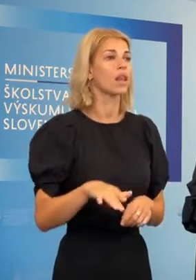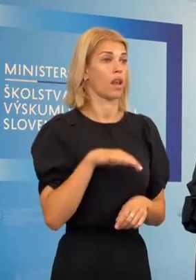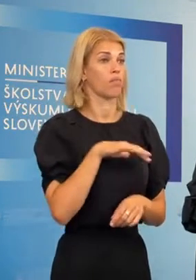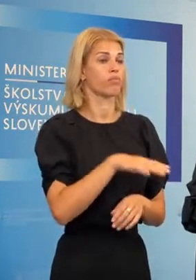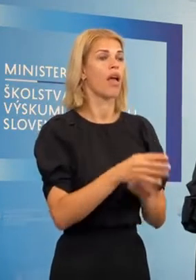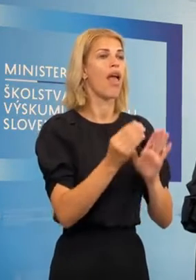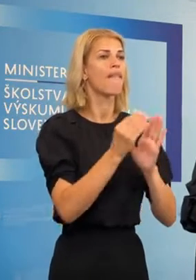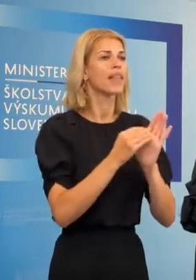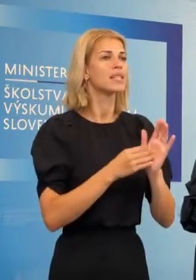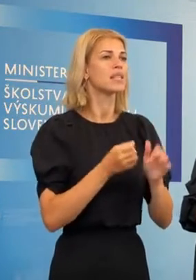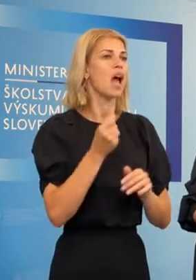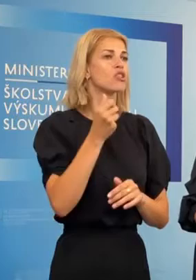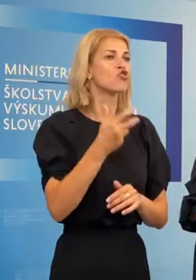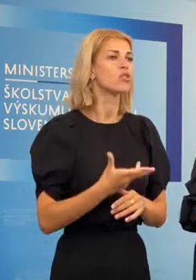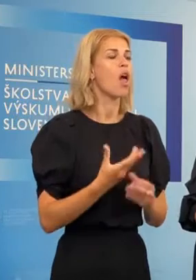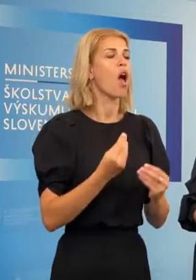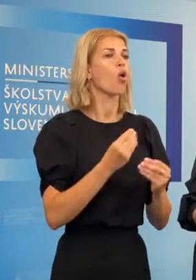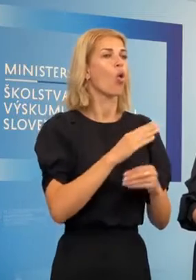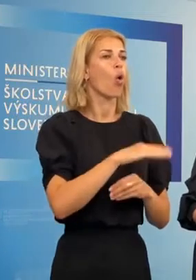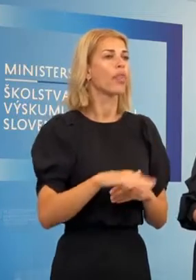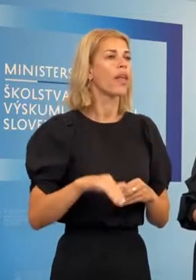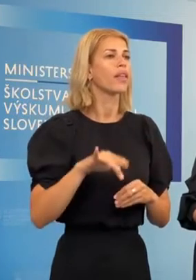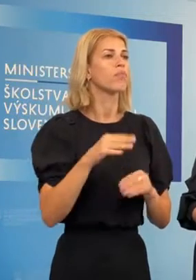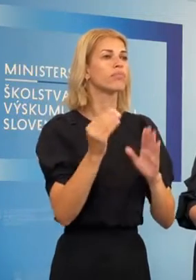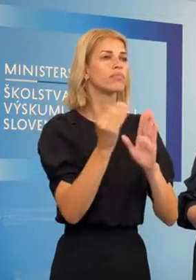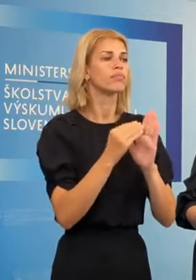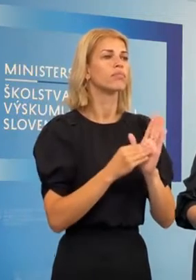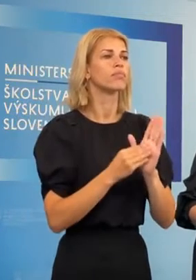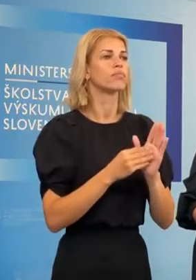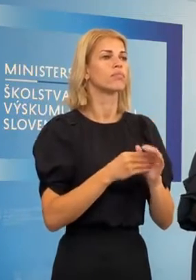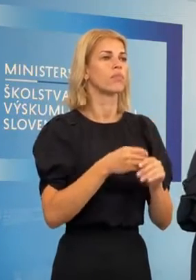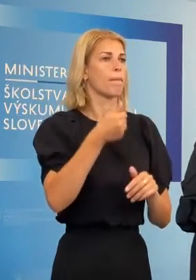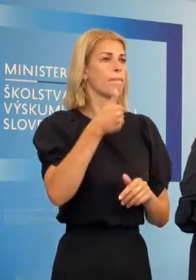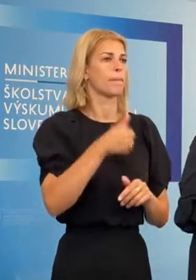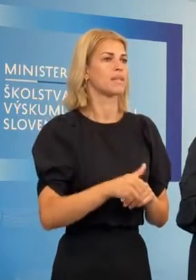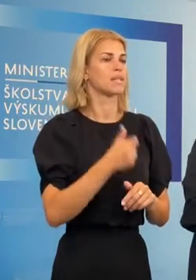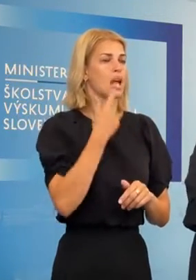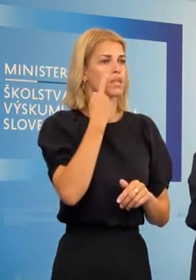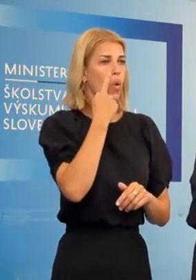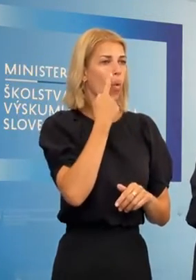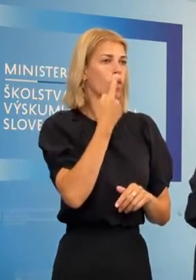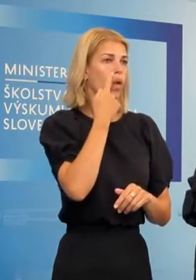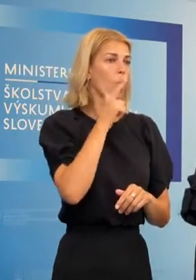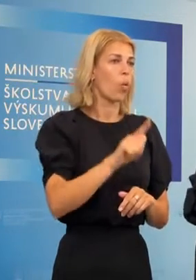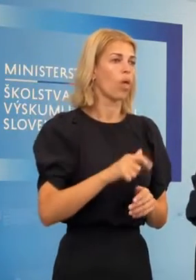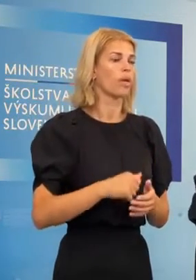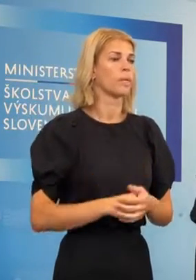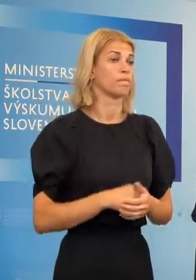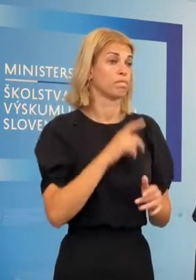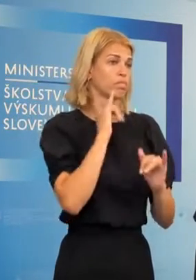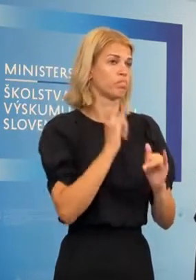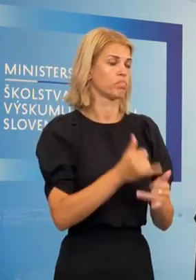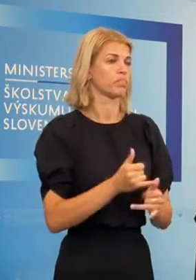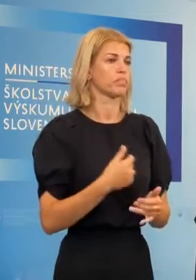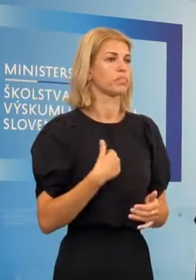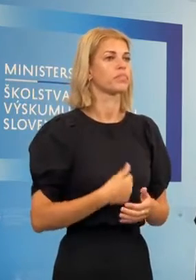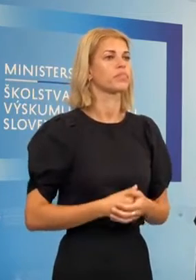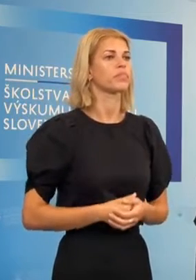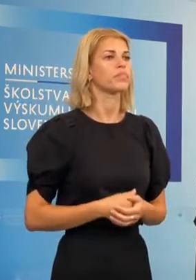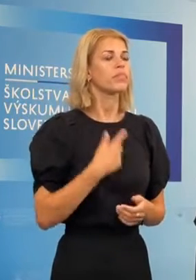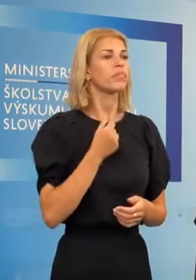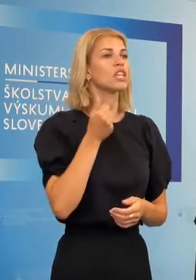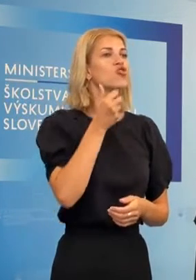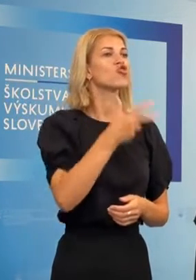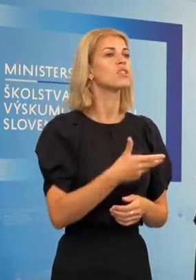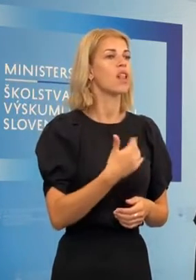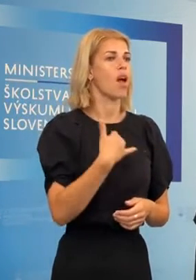nejakú evidenciu, nejaké čísla? Koľko detí evidujeme za mesiac júň, prípadne júň? Ďakujem. Áno, kúdne. Ja vám teda môžem odprezentovať čísla,